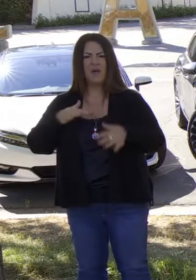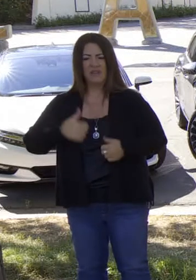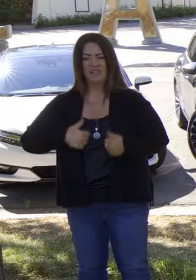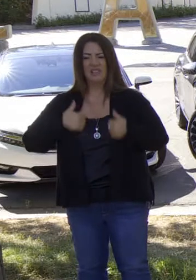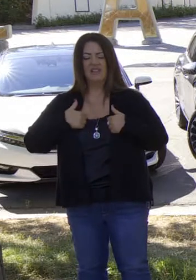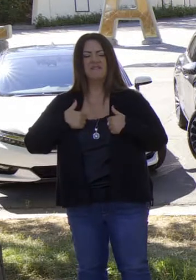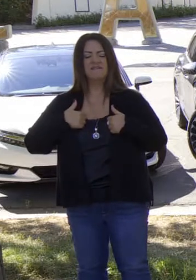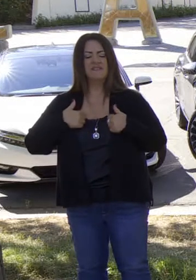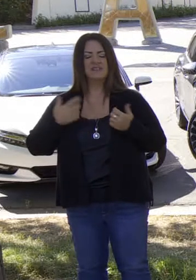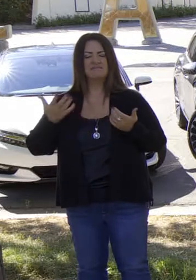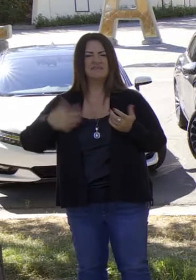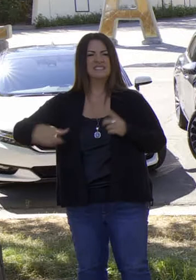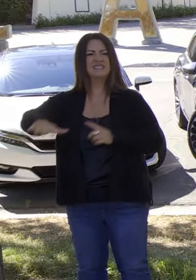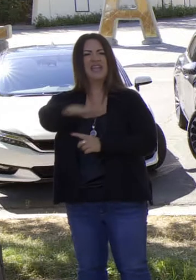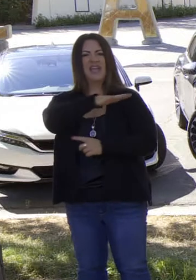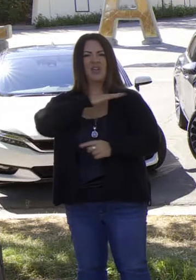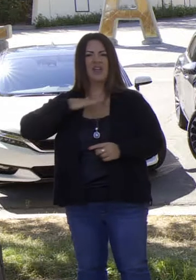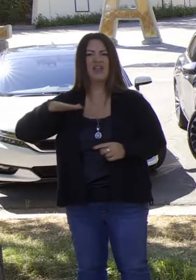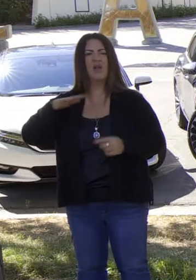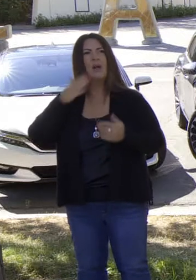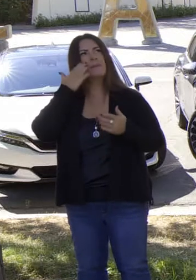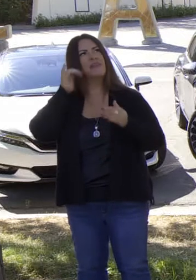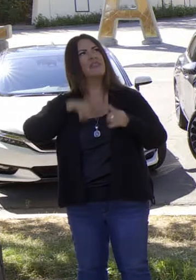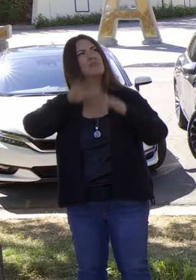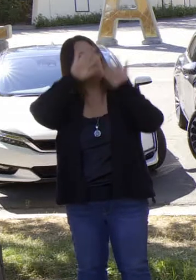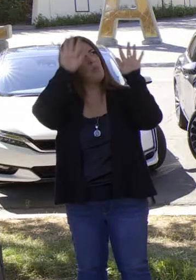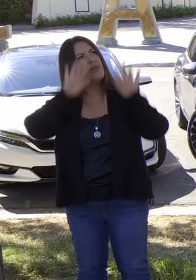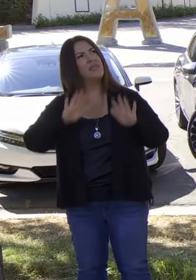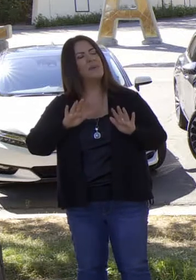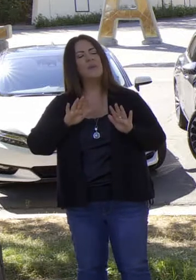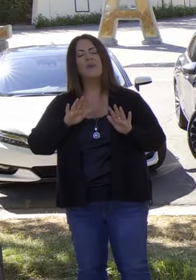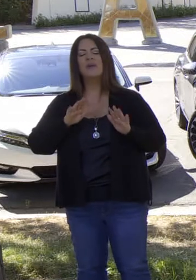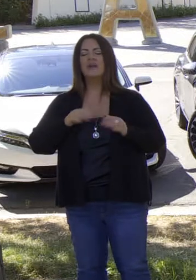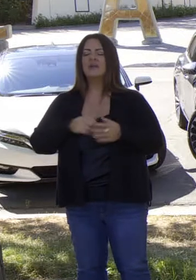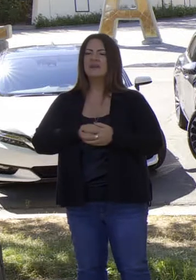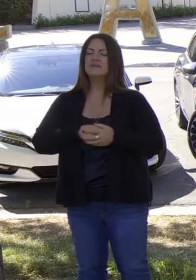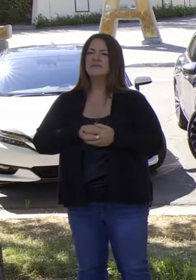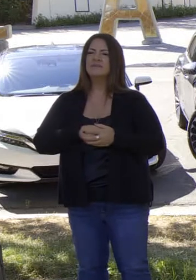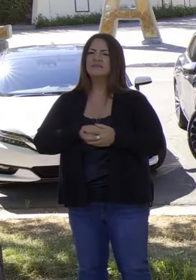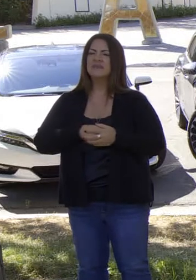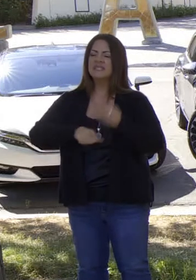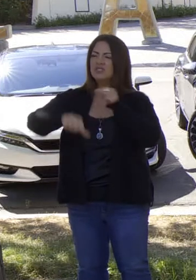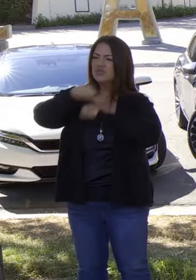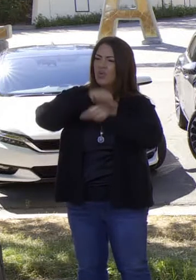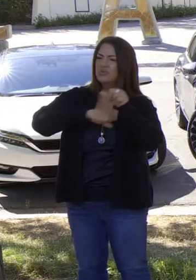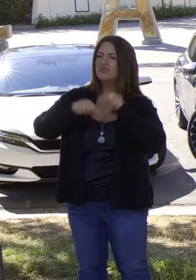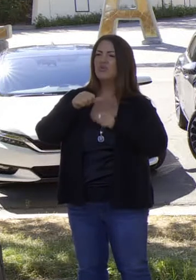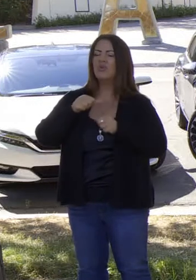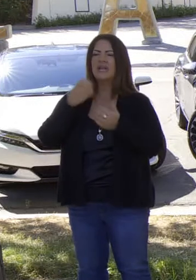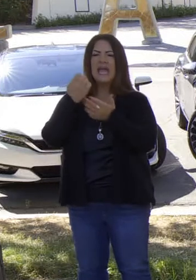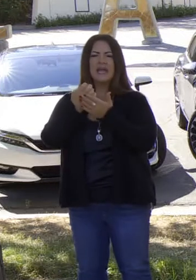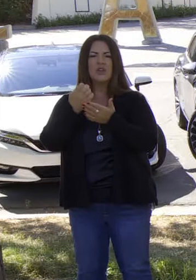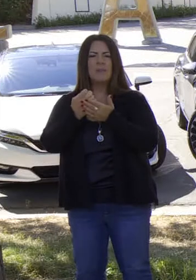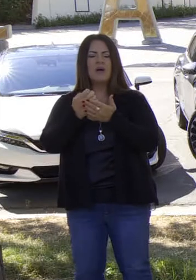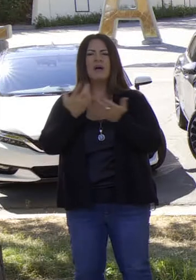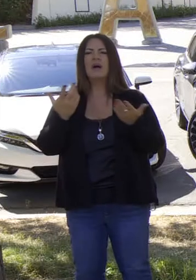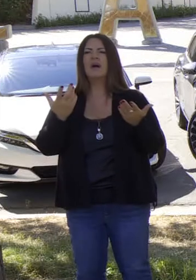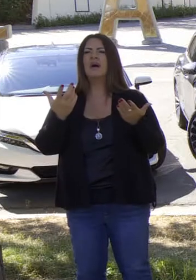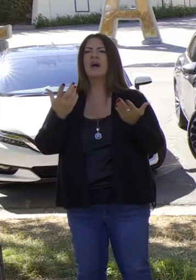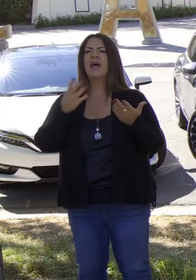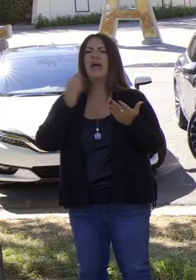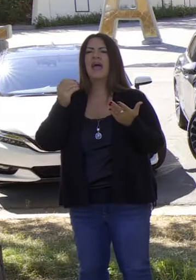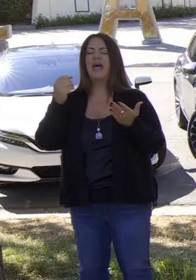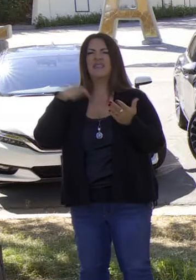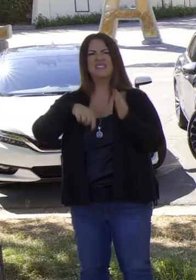vivir en un clima, que estamos hablando del sistema, que un clima social,